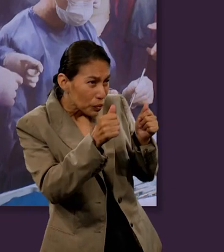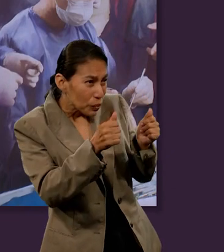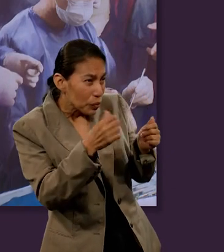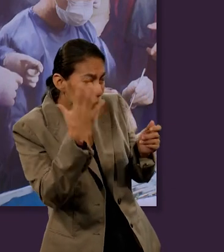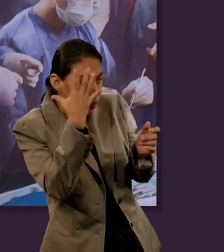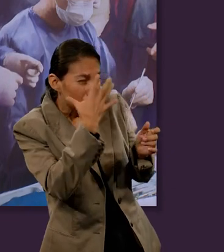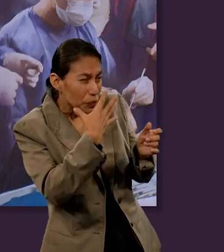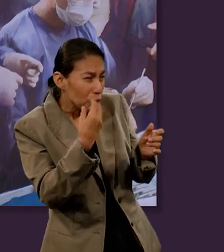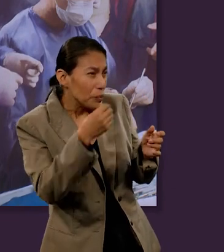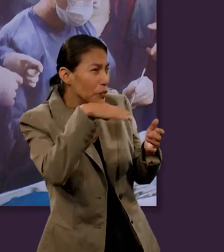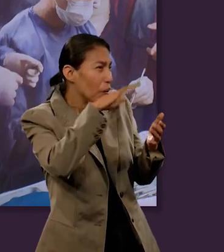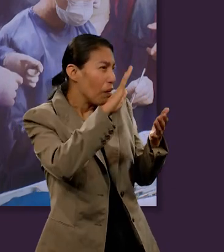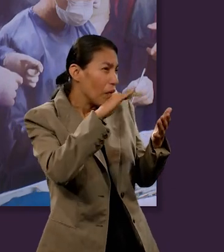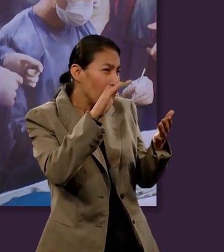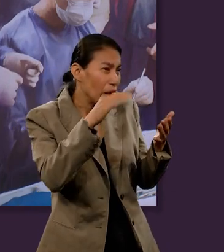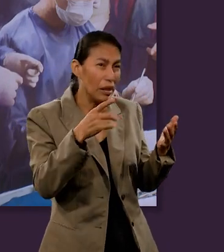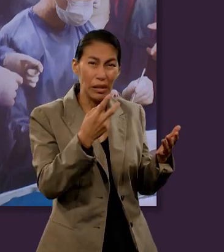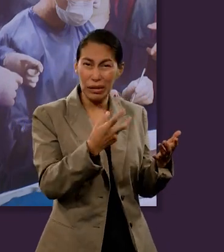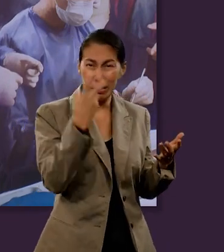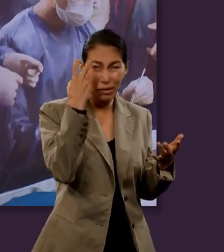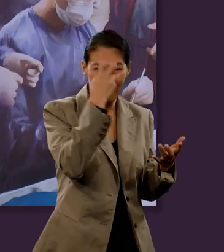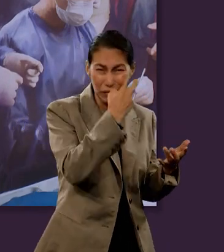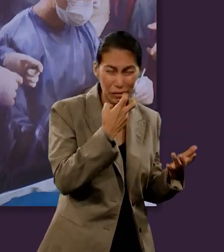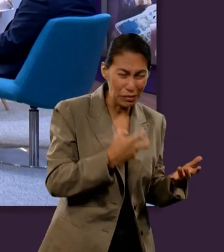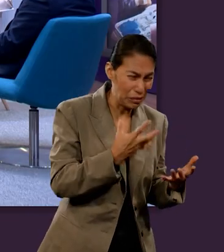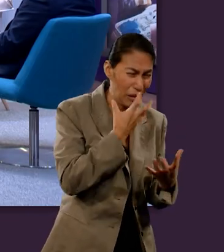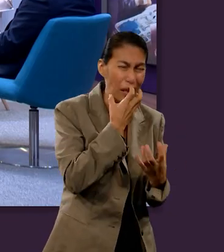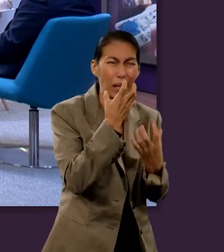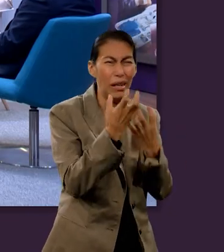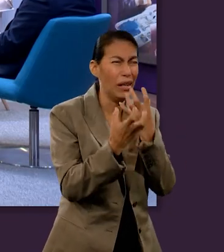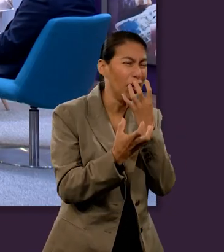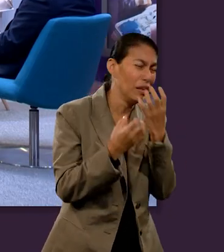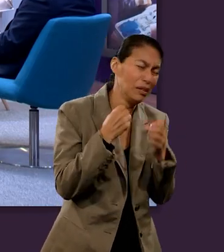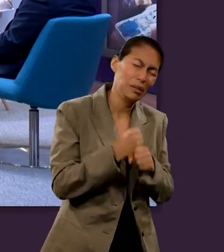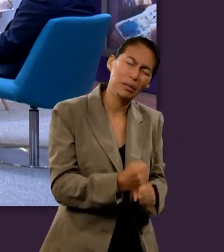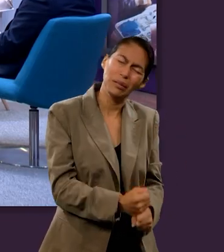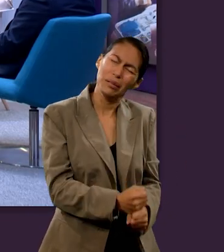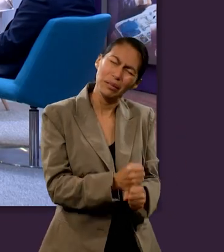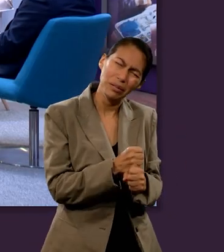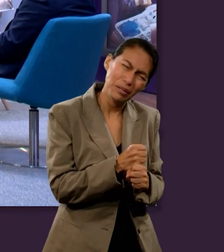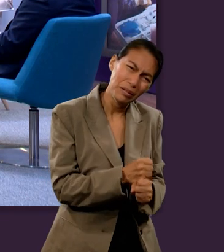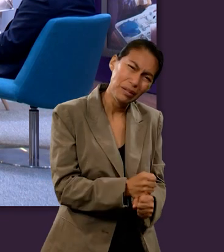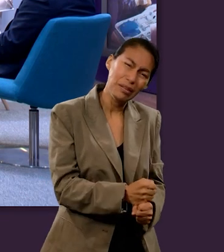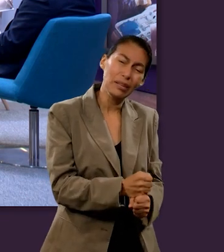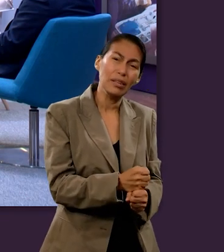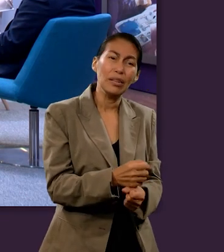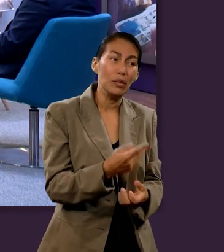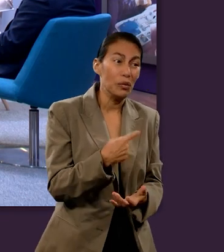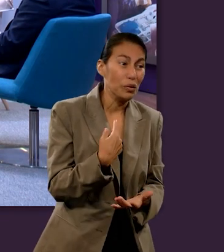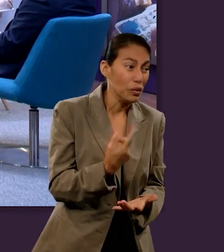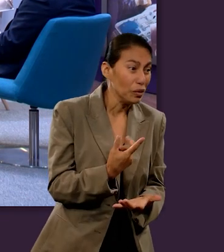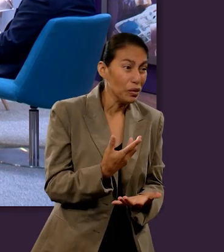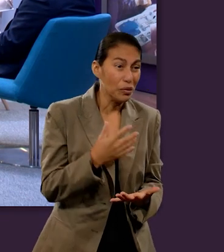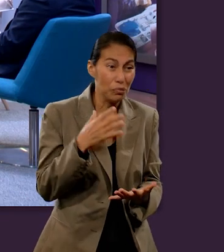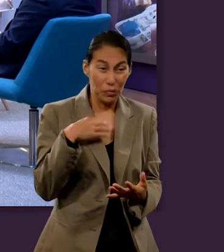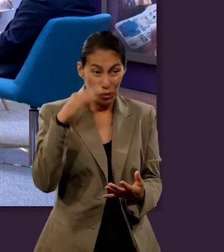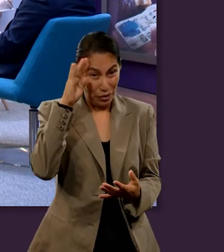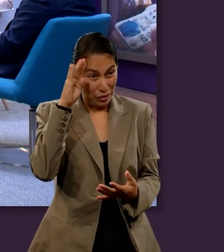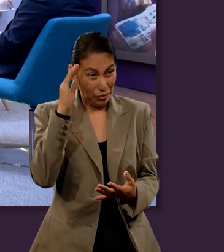muchos años, se retratan esas escenas terroríficas de sufrimiento, de tortura, y aunque yo lo pensara